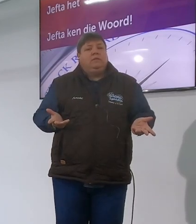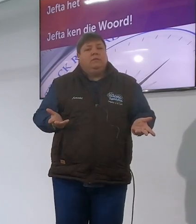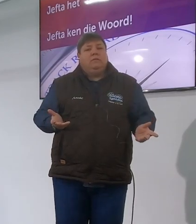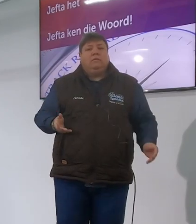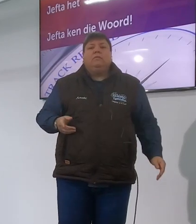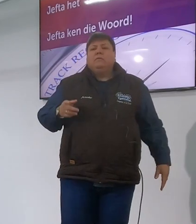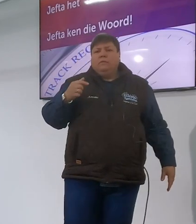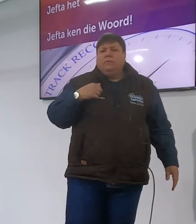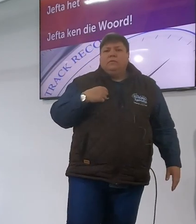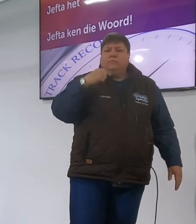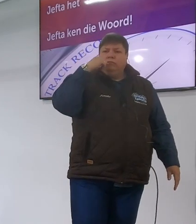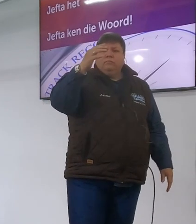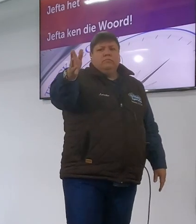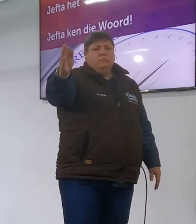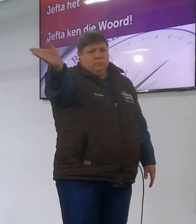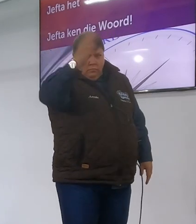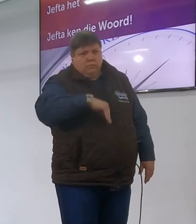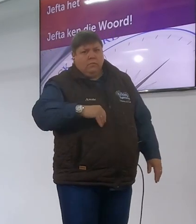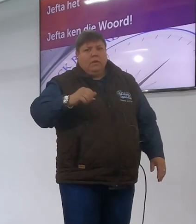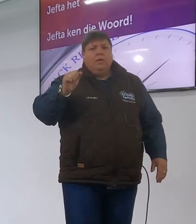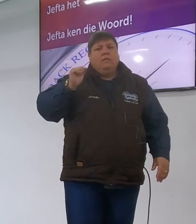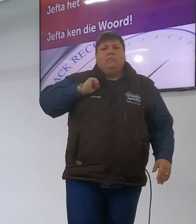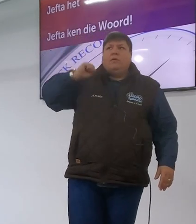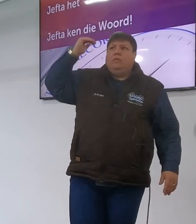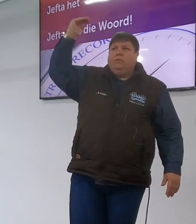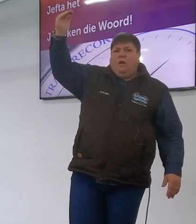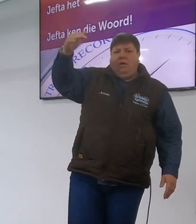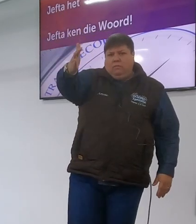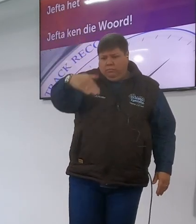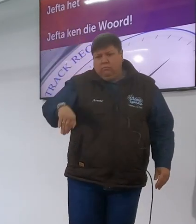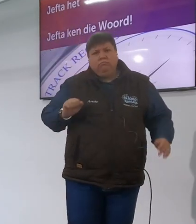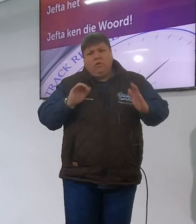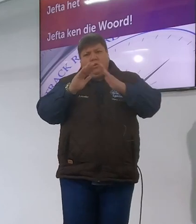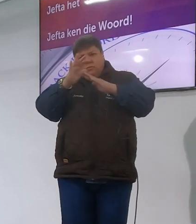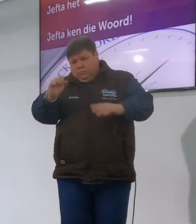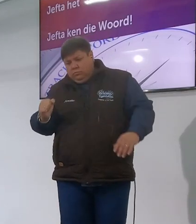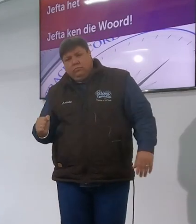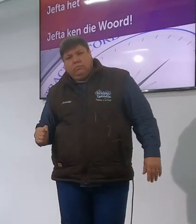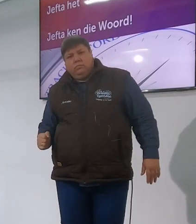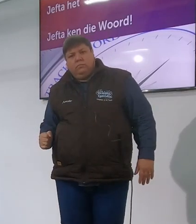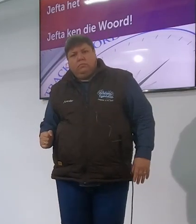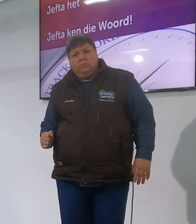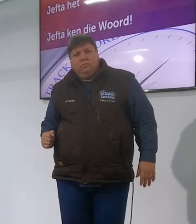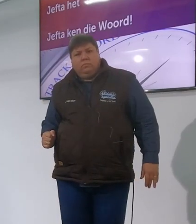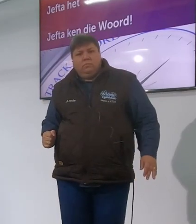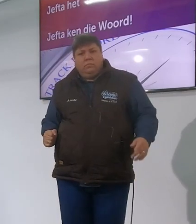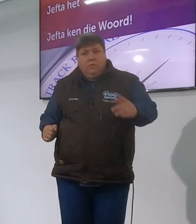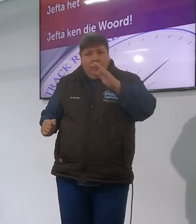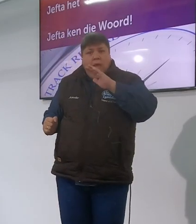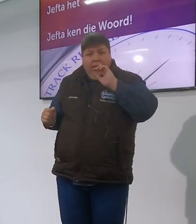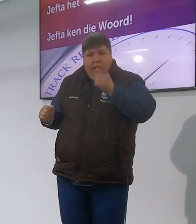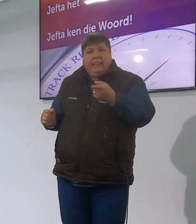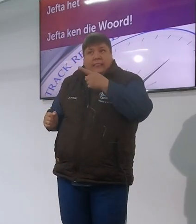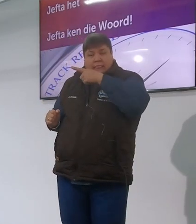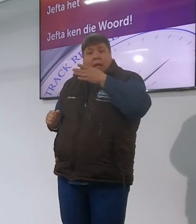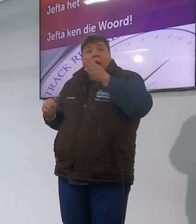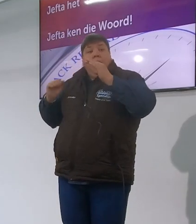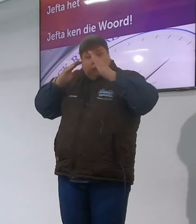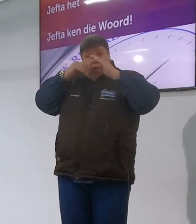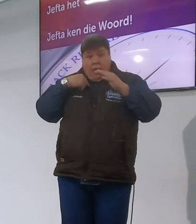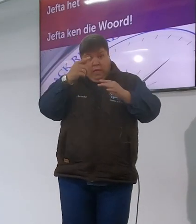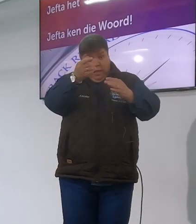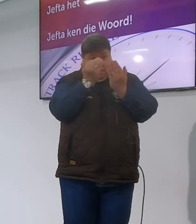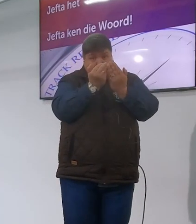wil jy nie onder my dak inkom nie wil jy nie onder my dak inkom nie en jy is bly maar die dak gaan net vir jou beskerming bied die oomlik as jy onder hom